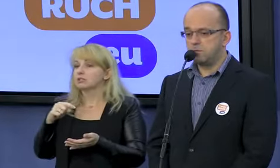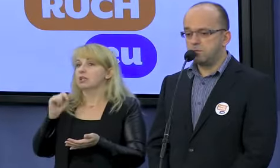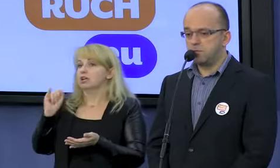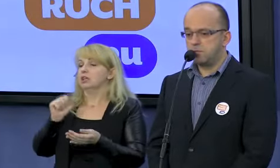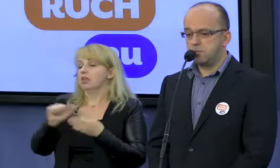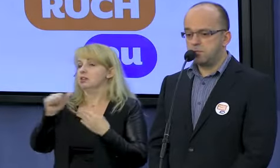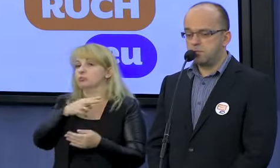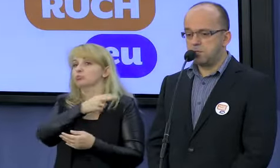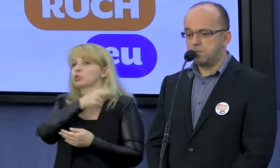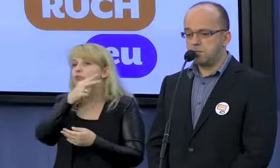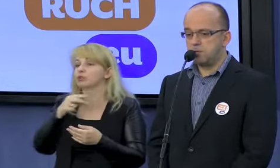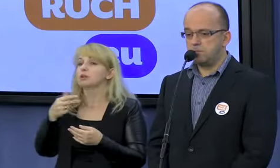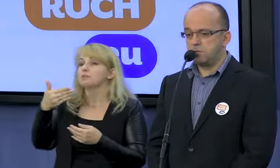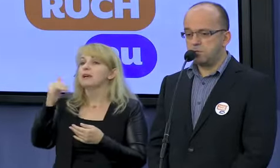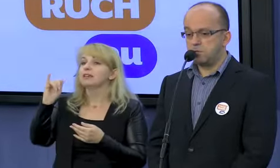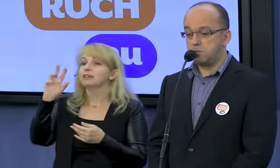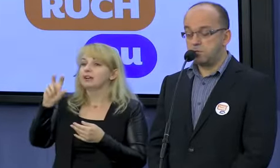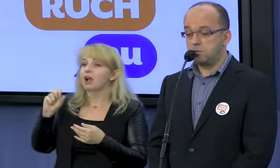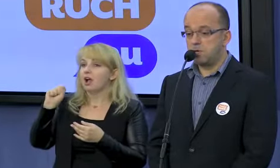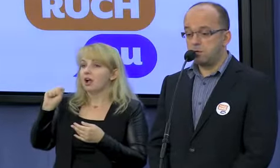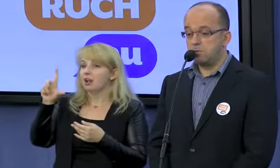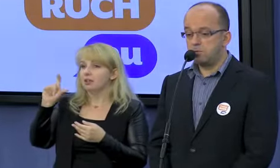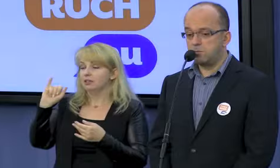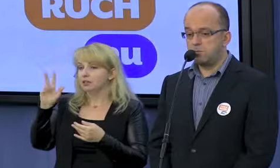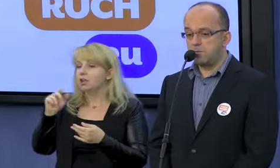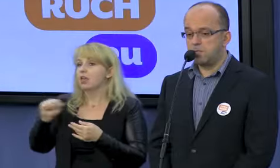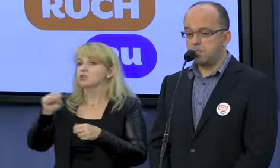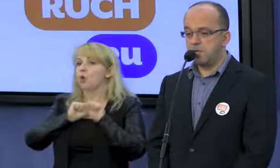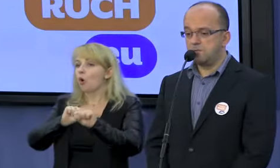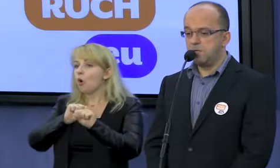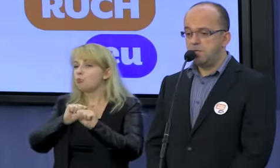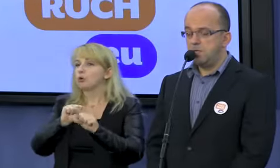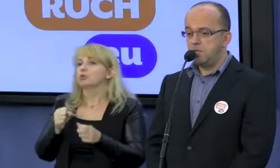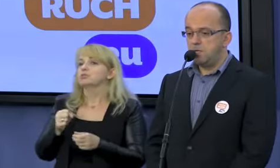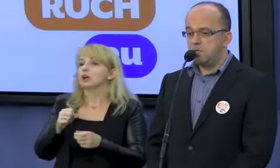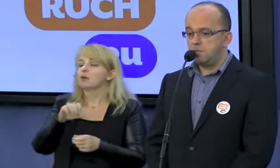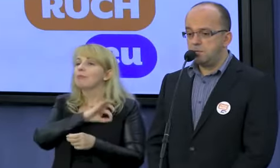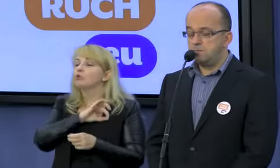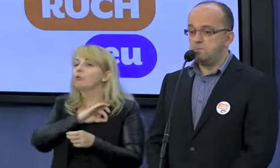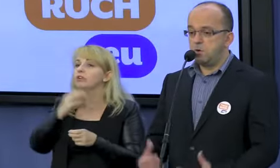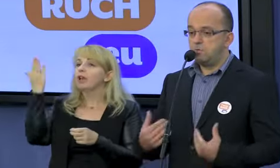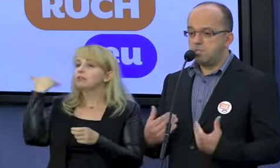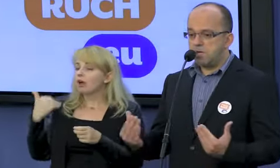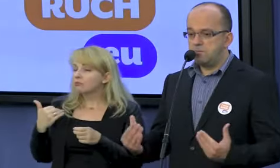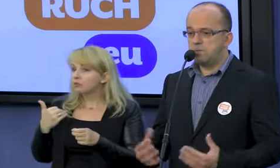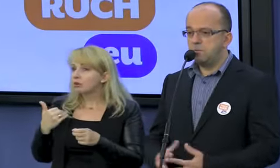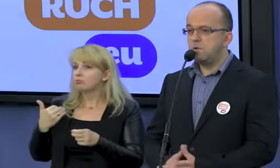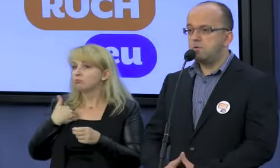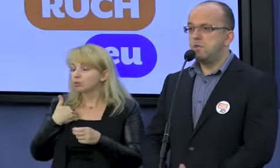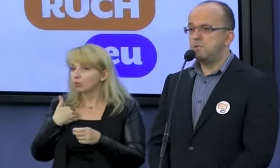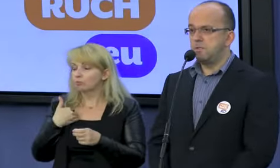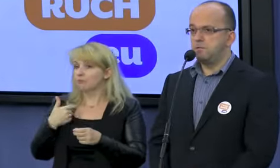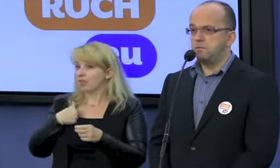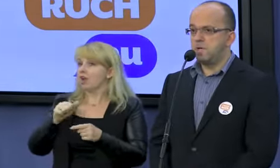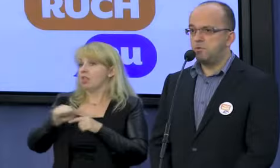przewodniczącego konferencji, księdza Michalika. Wiemy, że jest to stary obrońca pedofila Stylawy. Moim zdaniem, jako